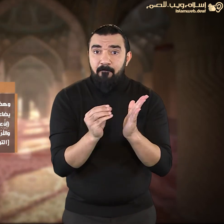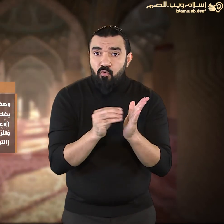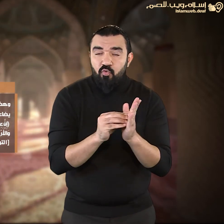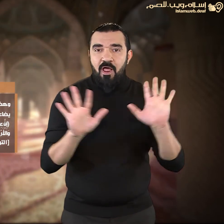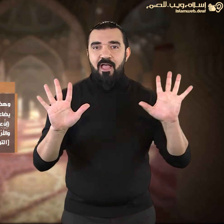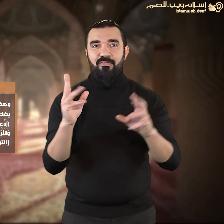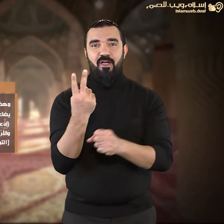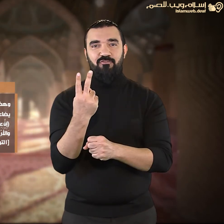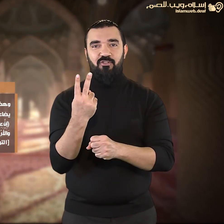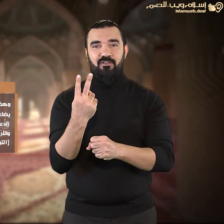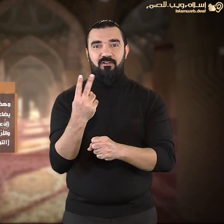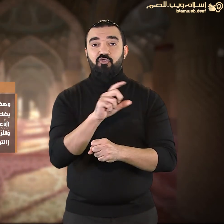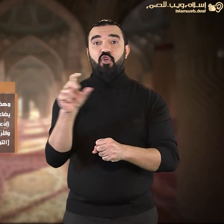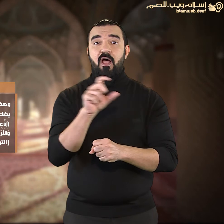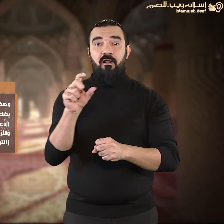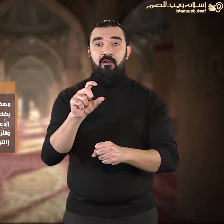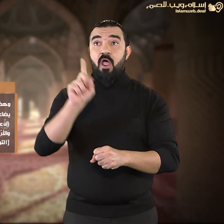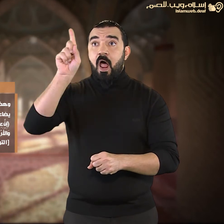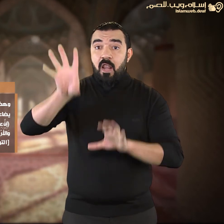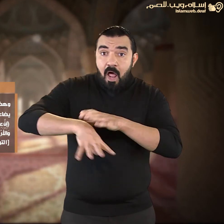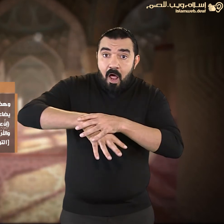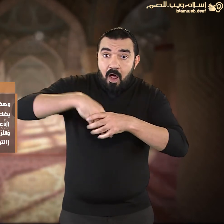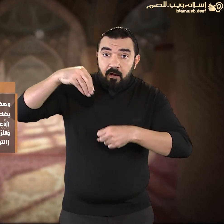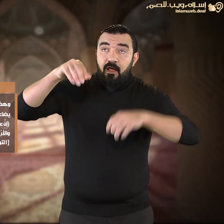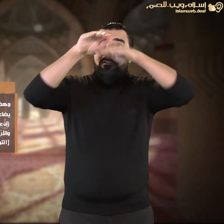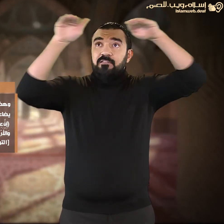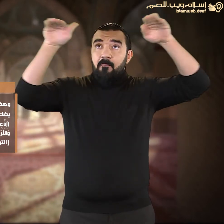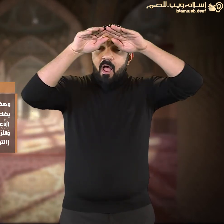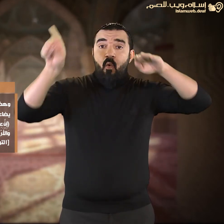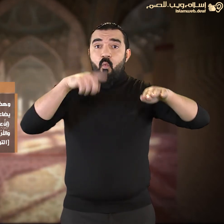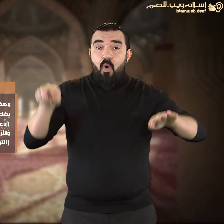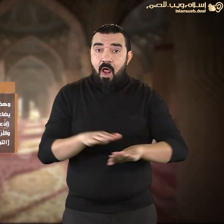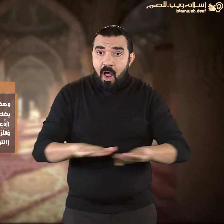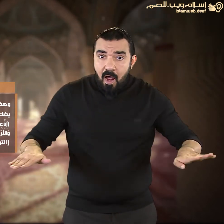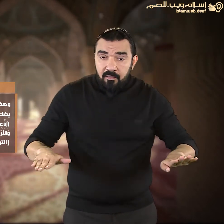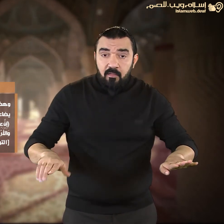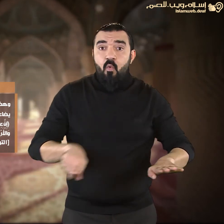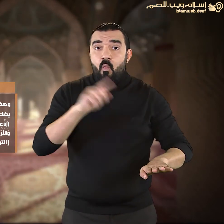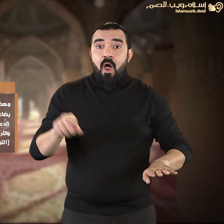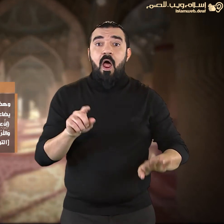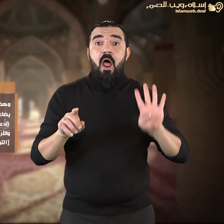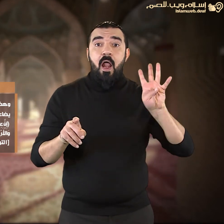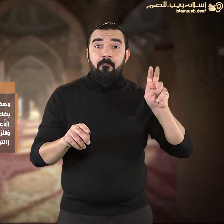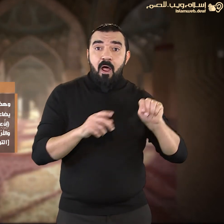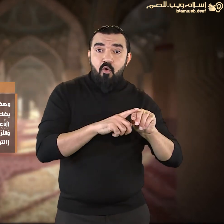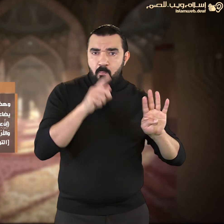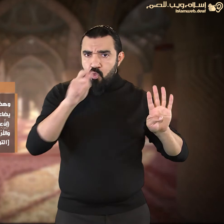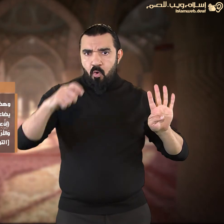ذلك الدين القيم فلا تظلموا فيهن أنفسكم قال قتادة